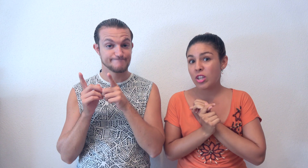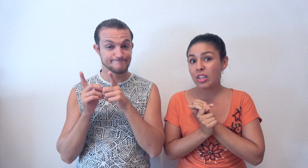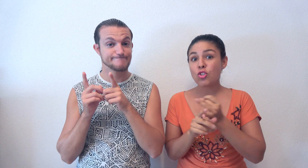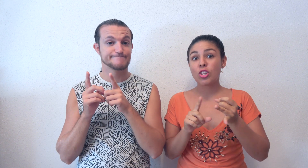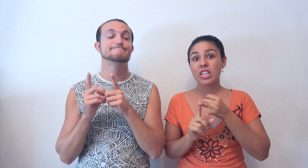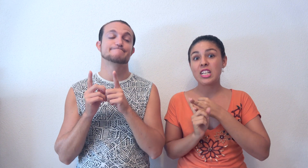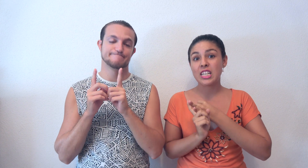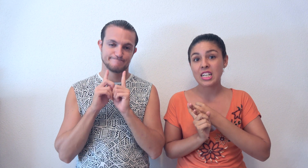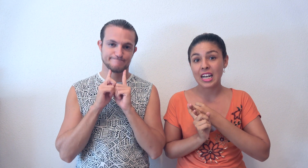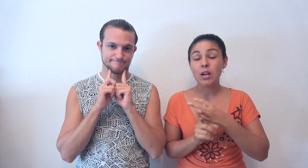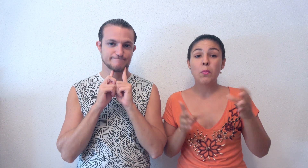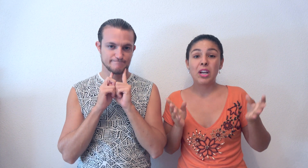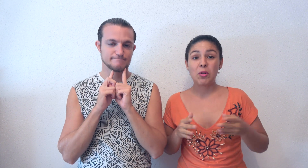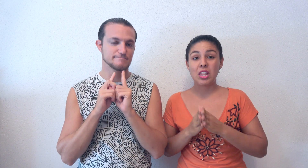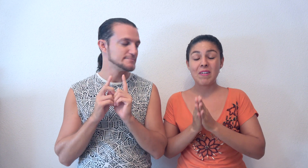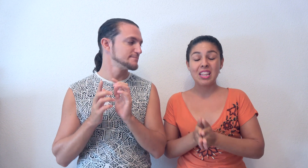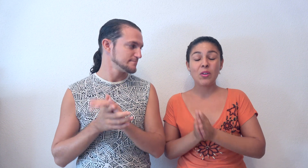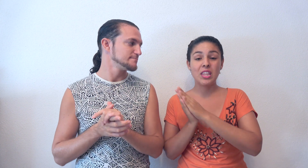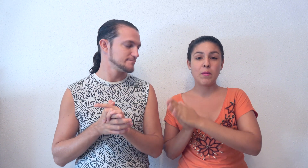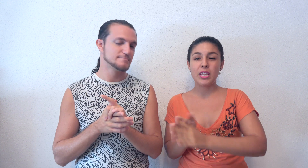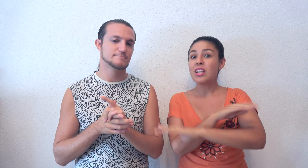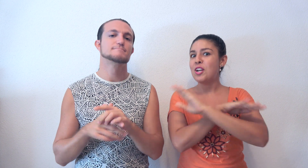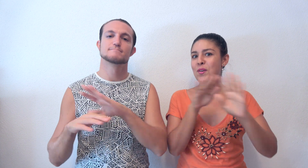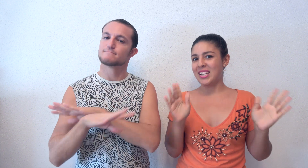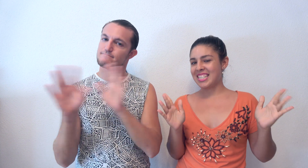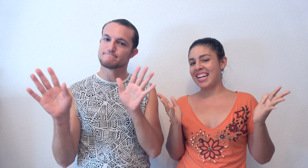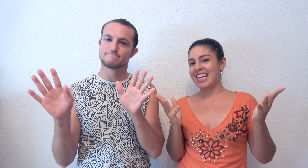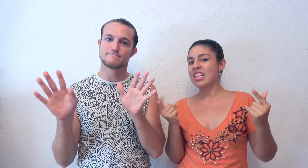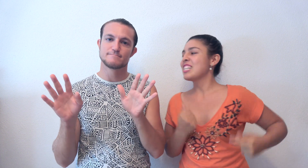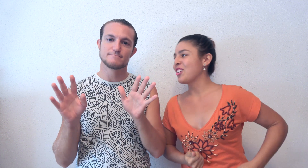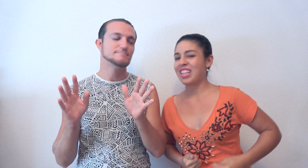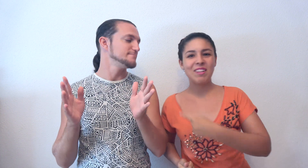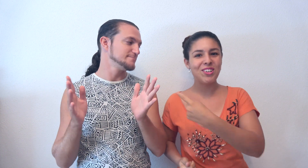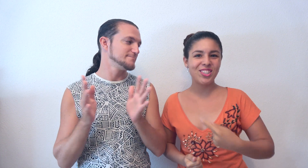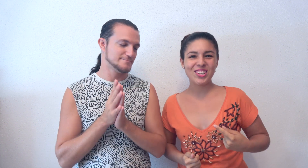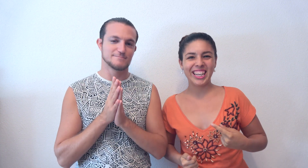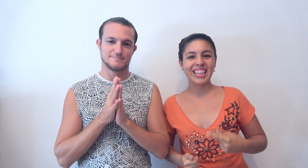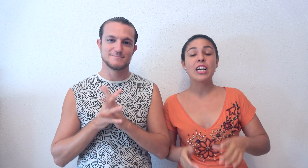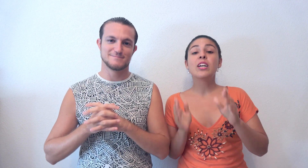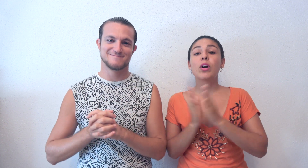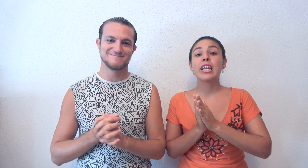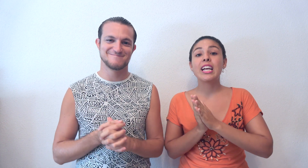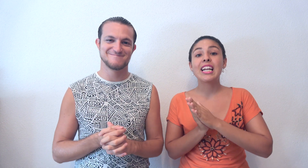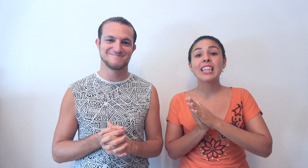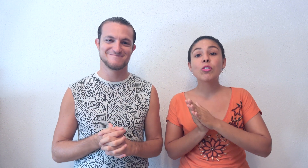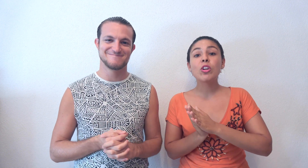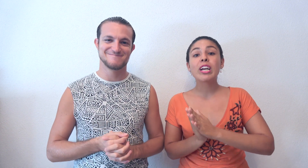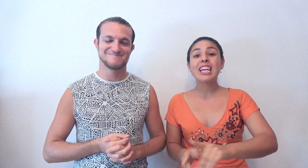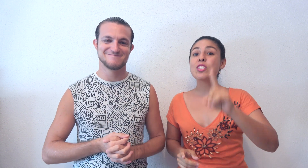directos o tendréis que hacer escala. Por ejemplo, desde Barcelona y desde Madrid, no hay escalas. Eso lo perdemos nosotros a Arquita. En Lanzarote lo que hay es